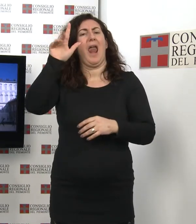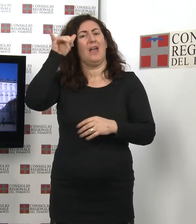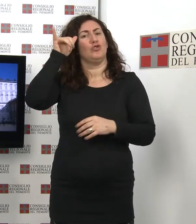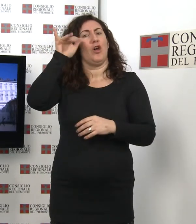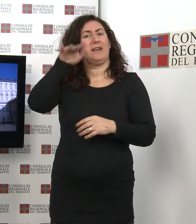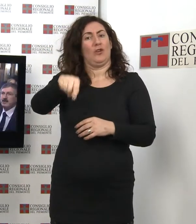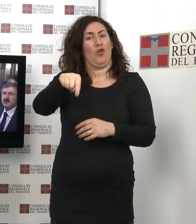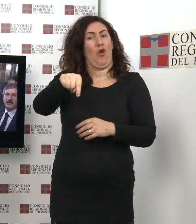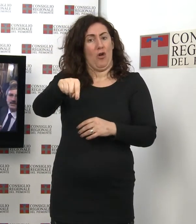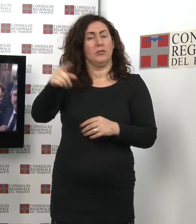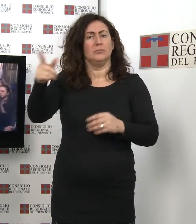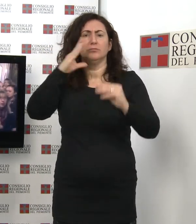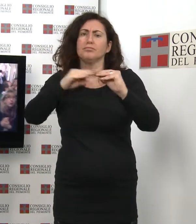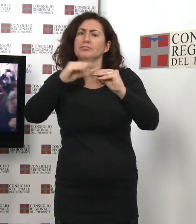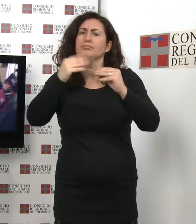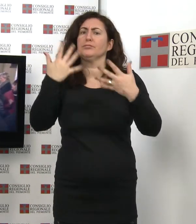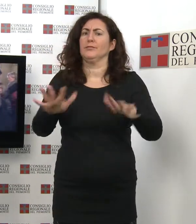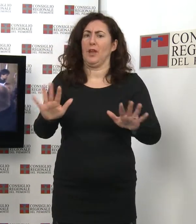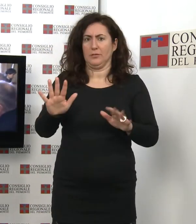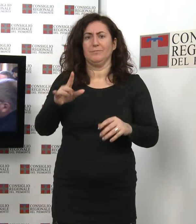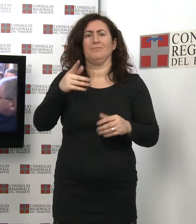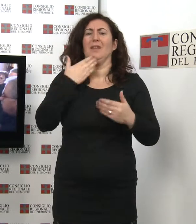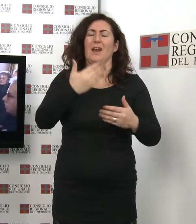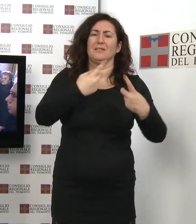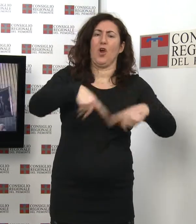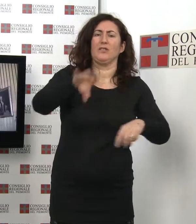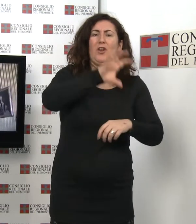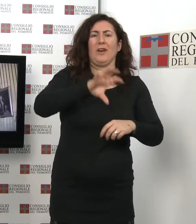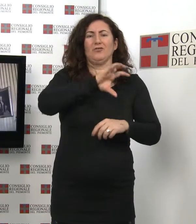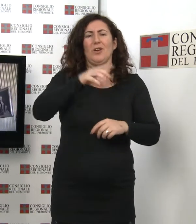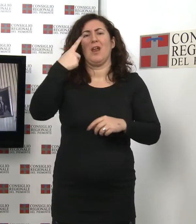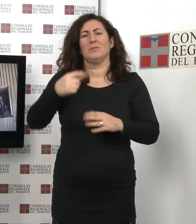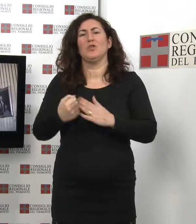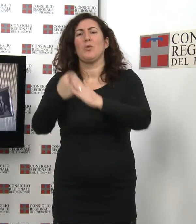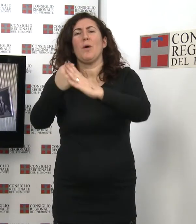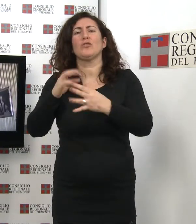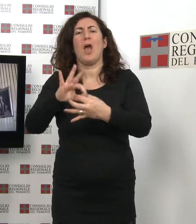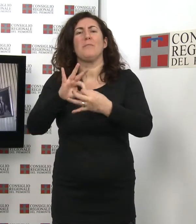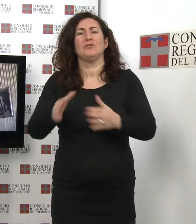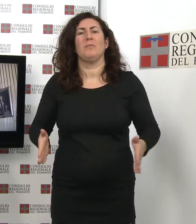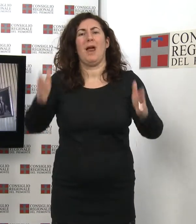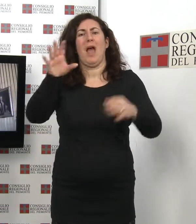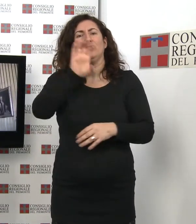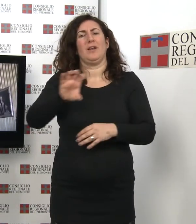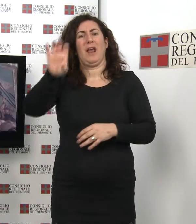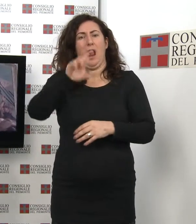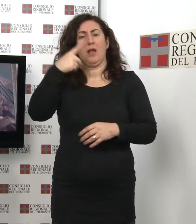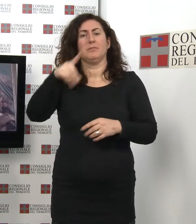Consiglio regionale e al supporto degli amici di Palazzo Reale, è stato restaurato il grande dipinto alla Battaglia di Farsaglia, gruppo di cavalieri